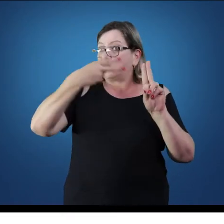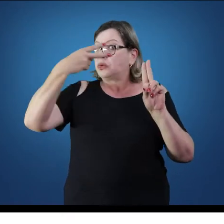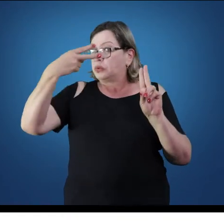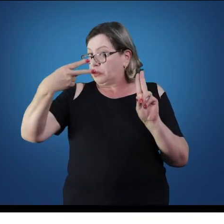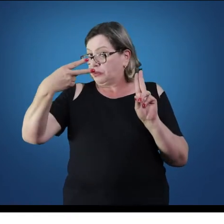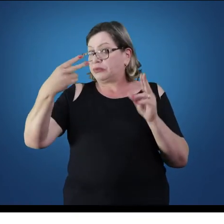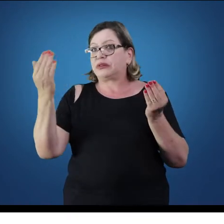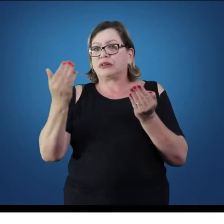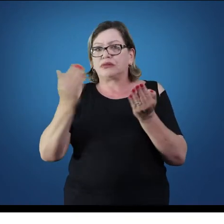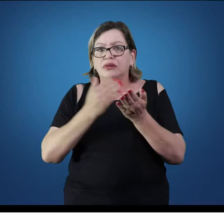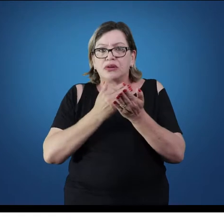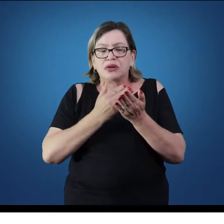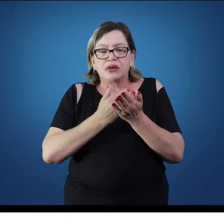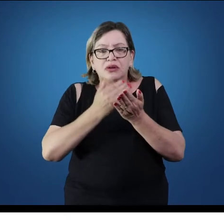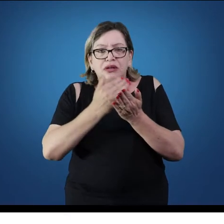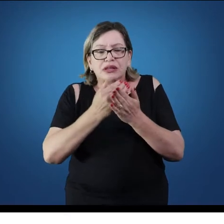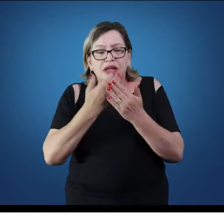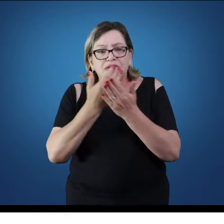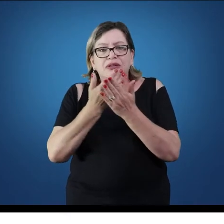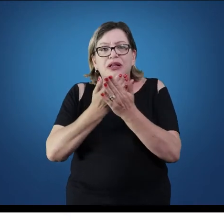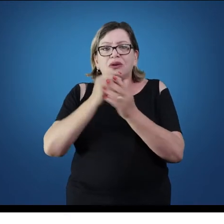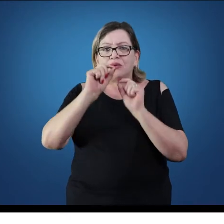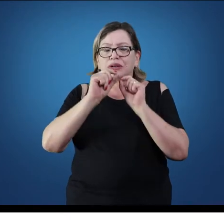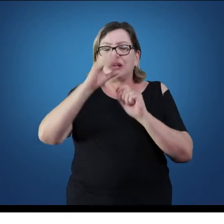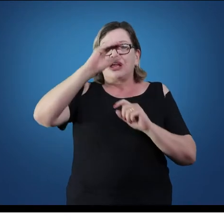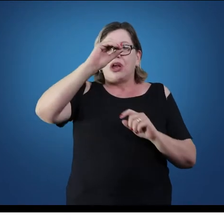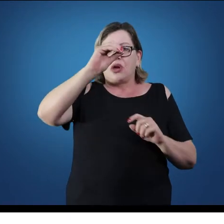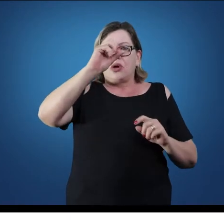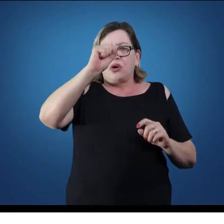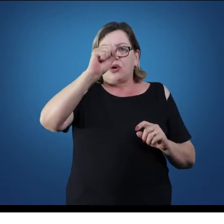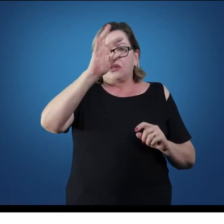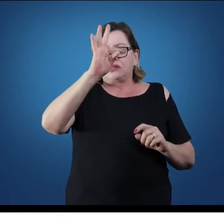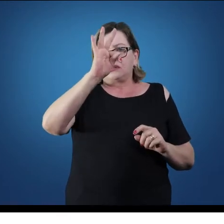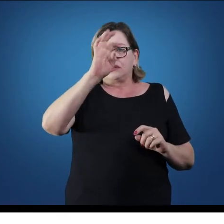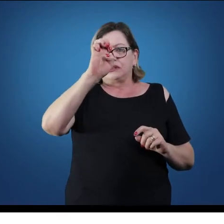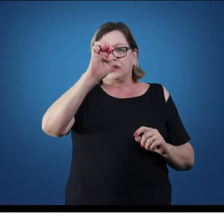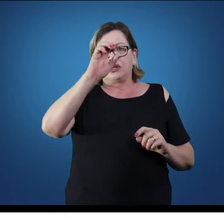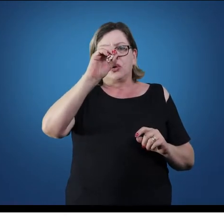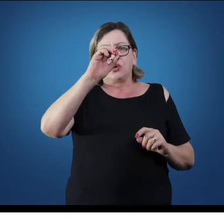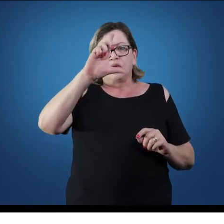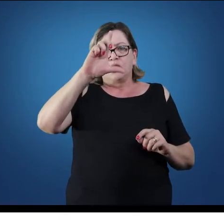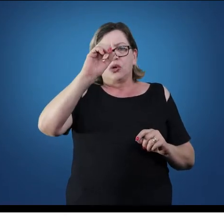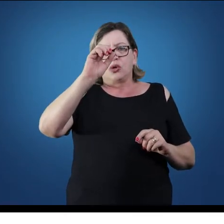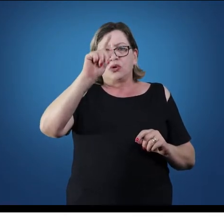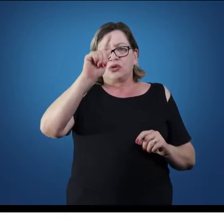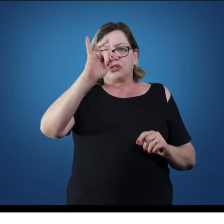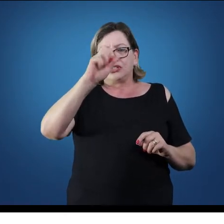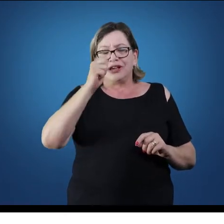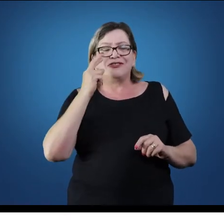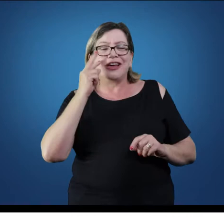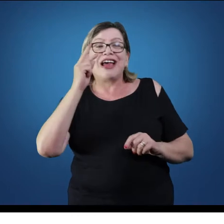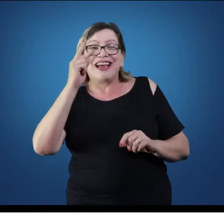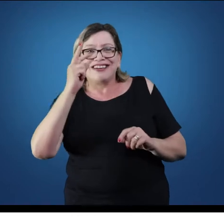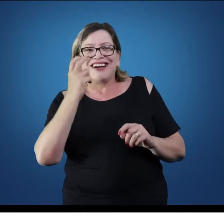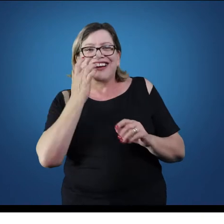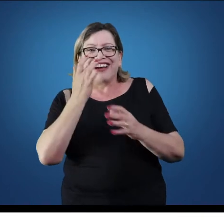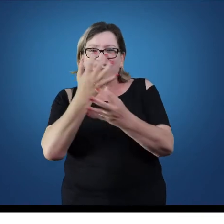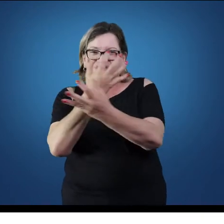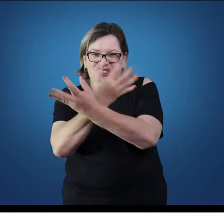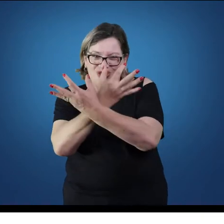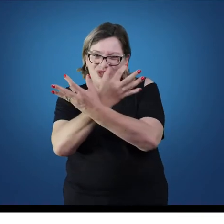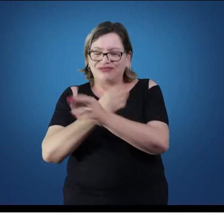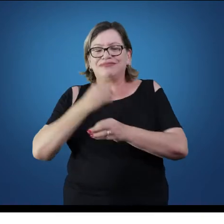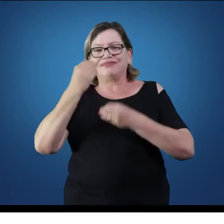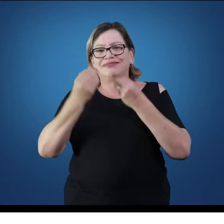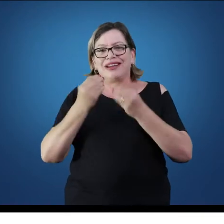2 nós vamos já partir para a osteologia. Osteologia é o estudo dos ossos, como a gente está vendo aqui o esqueleto humano. Então para a maioria dos